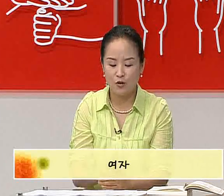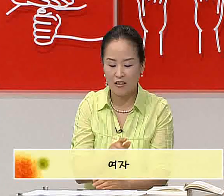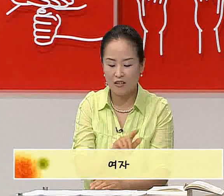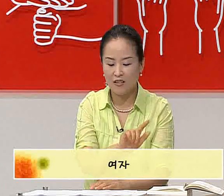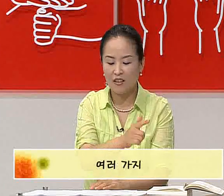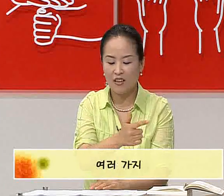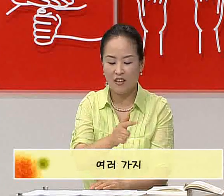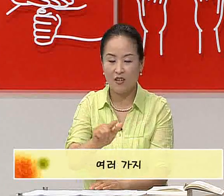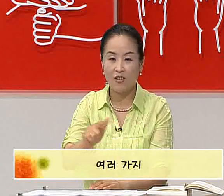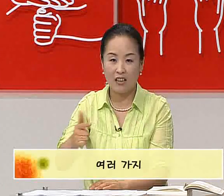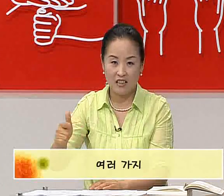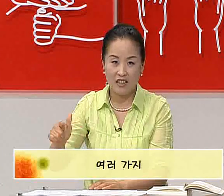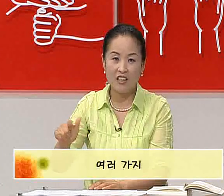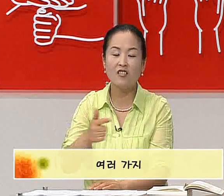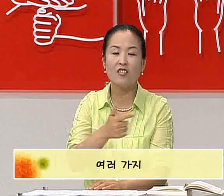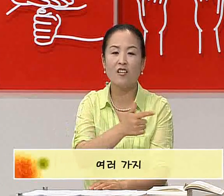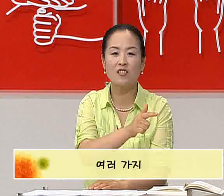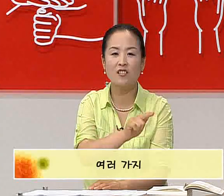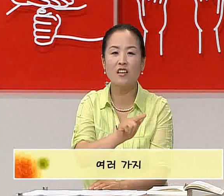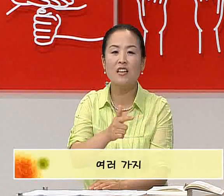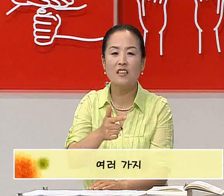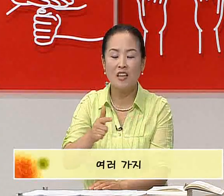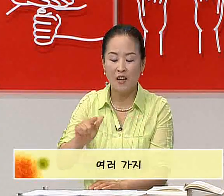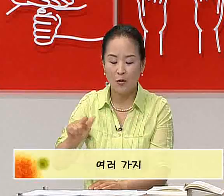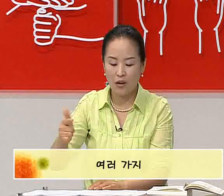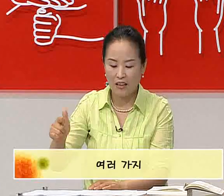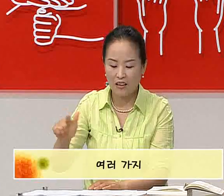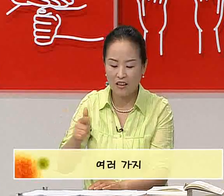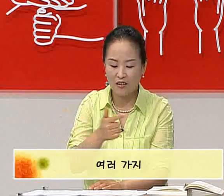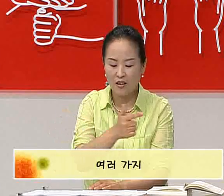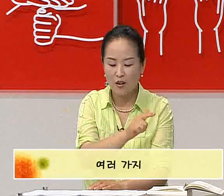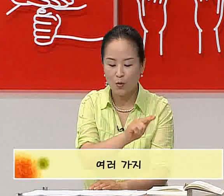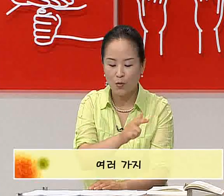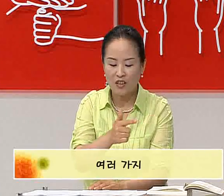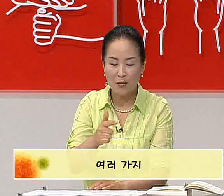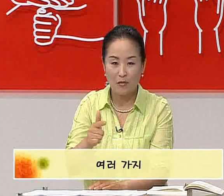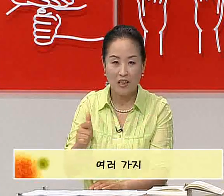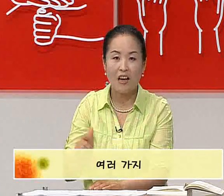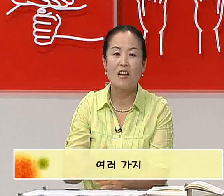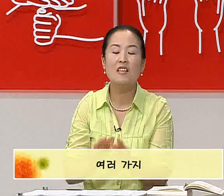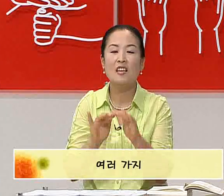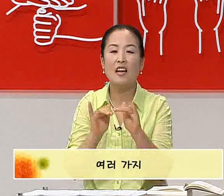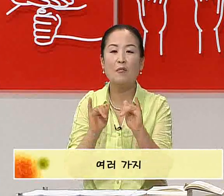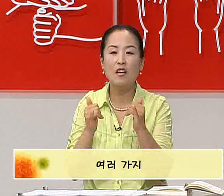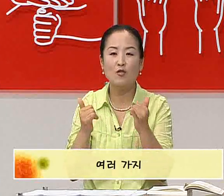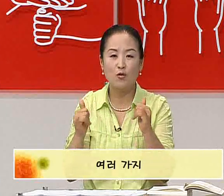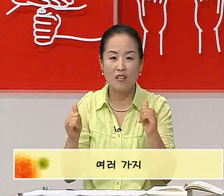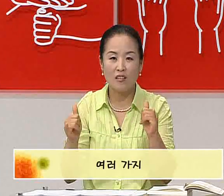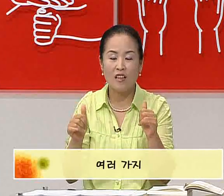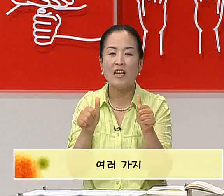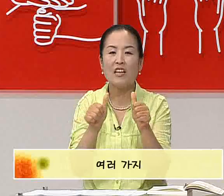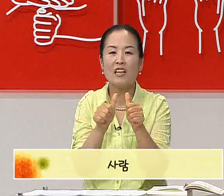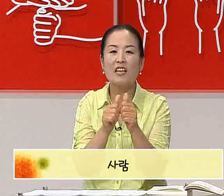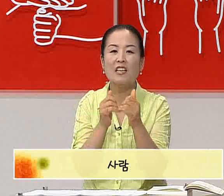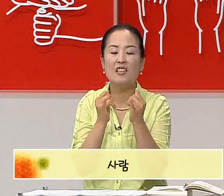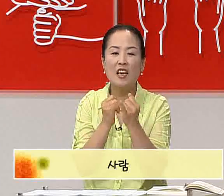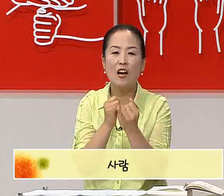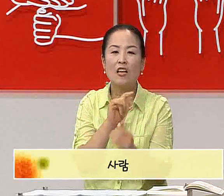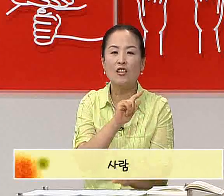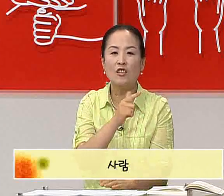수화는 여러가지 이것저것을 차례로 가리키는 동작입니다. 사람이라는 수화는 이 세가지